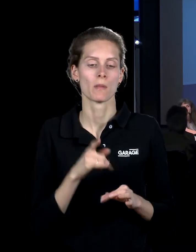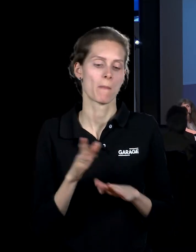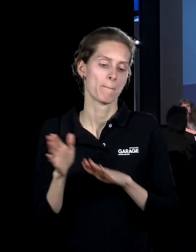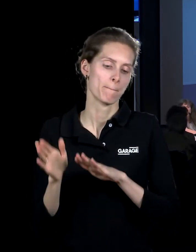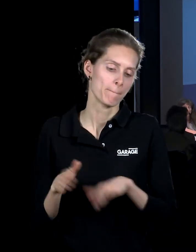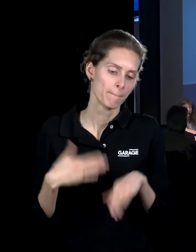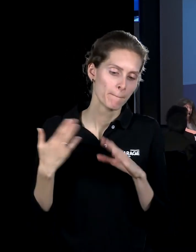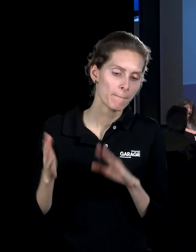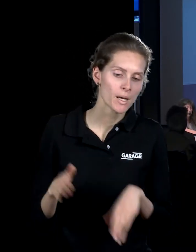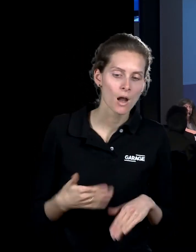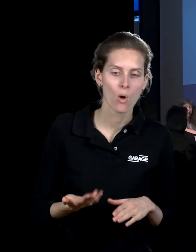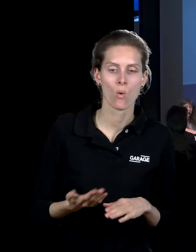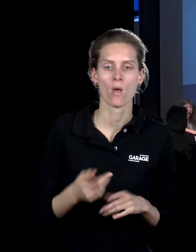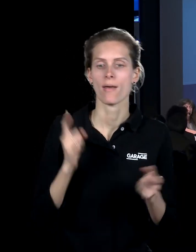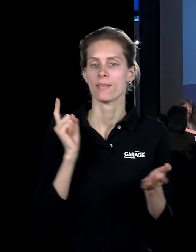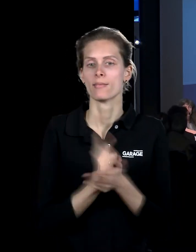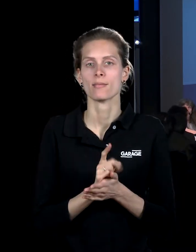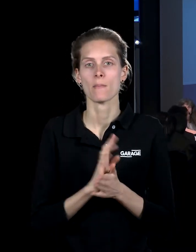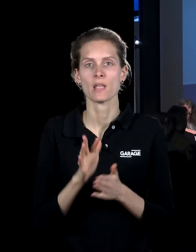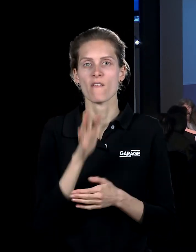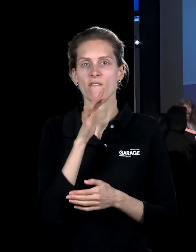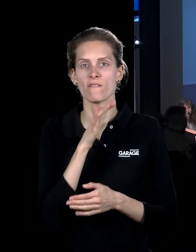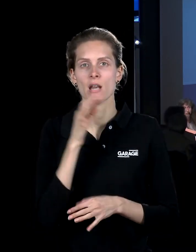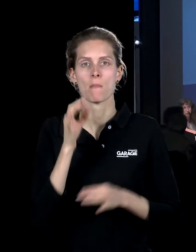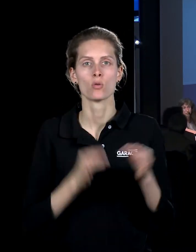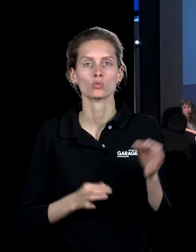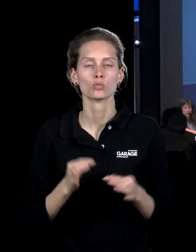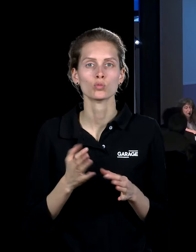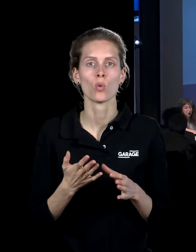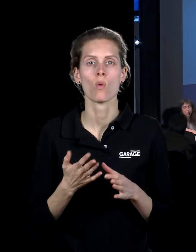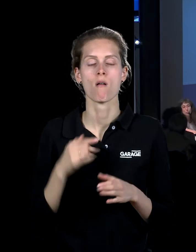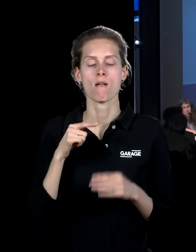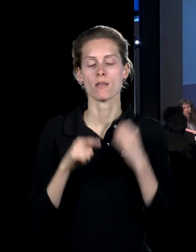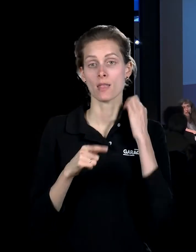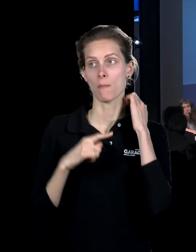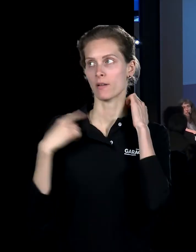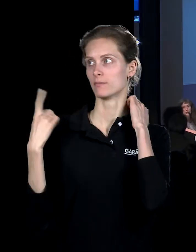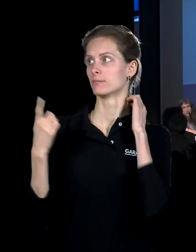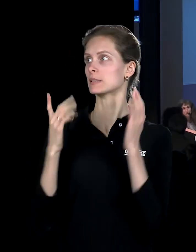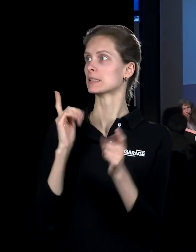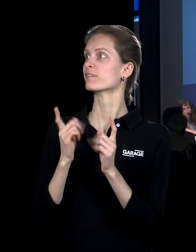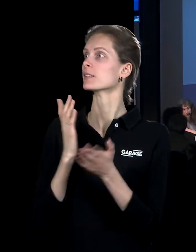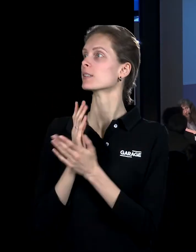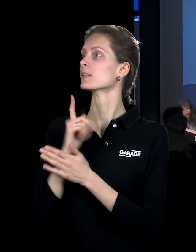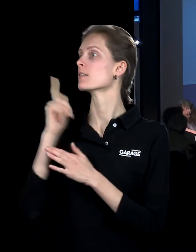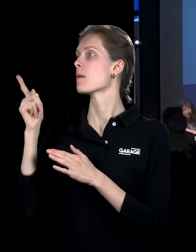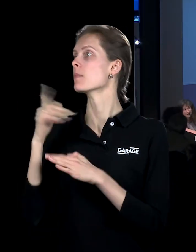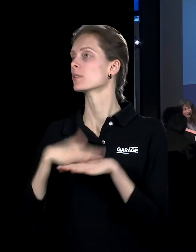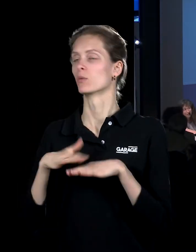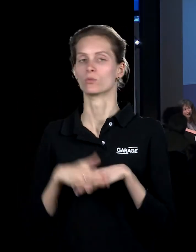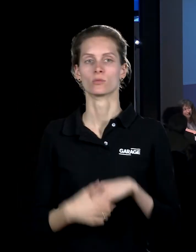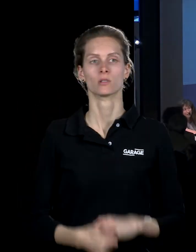это совершенно не обязательно, что это то время суток, которое сейчас, на самом деле, вокруг стоит в музее, вокруг него.